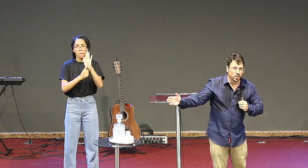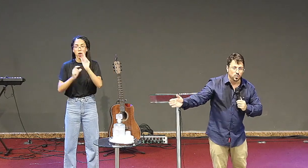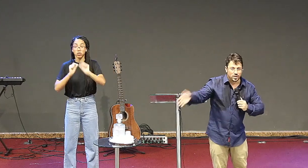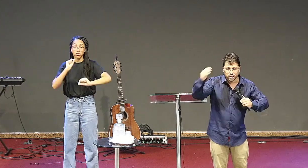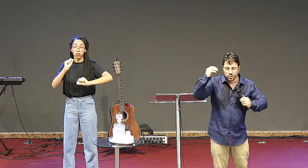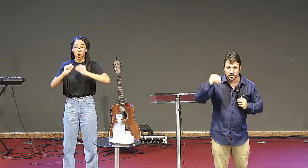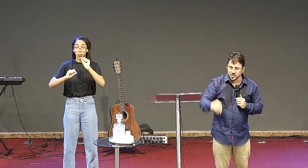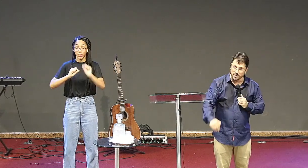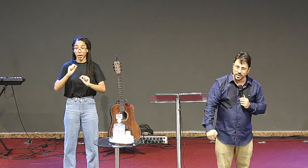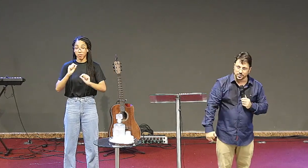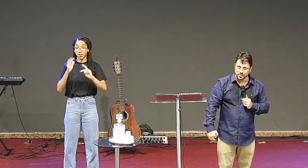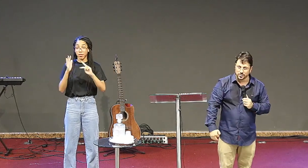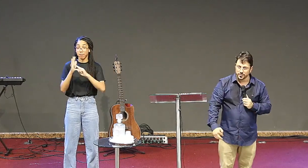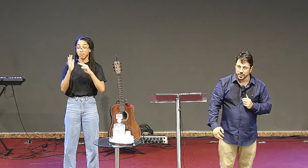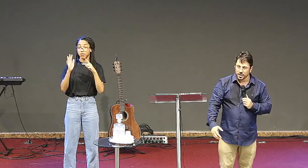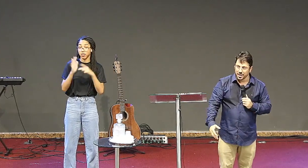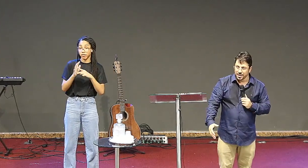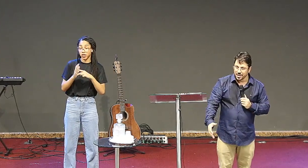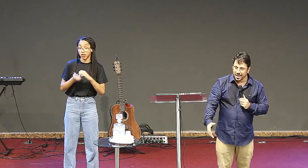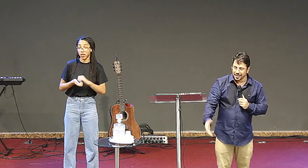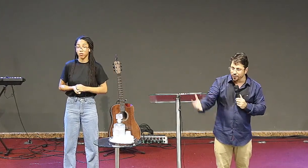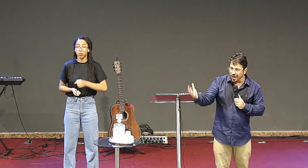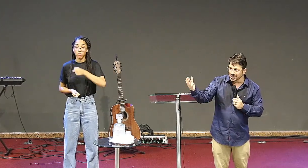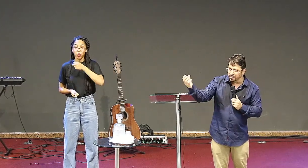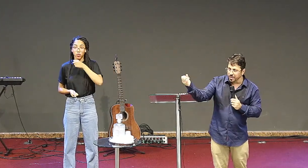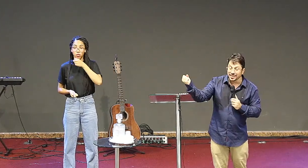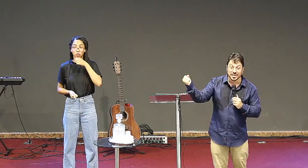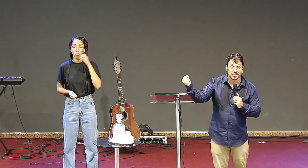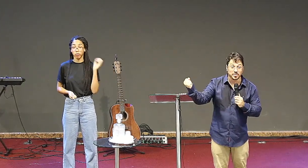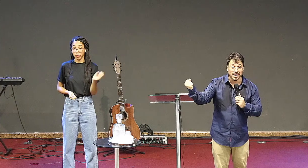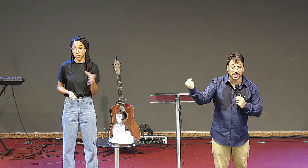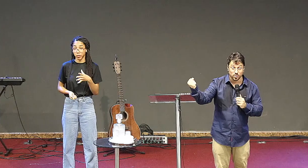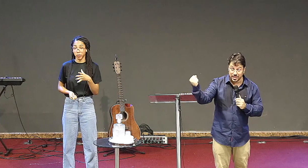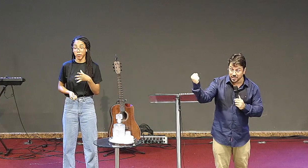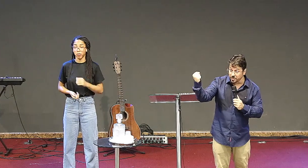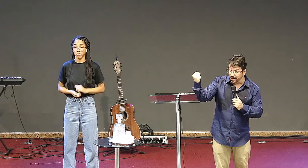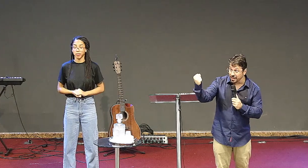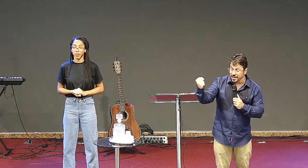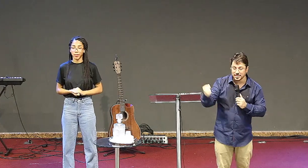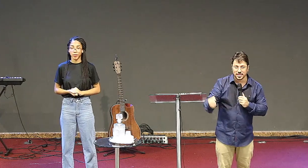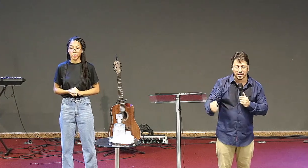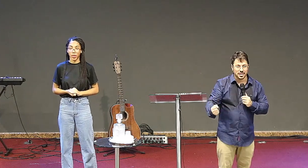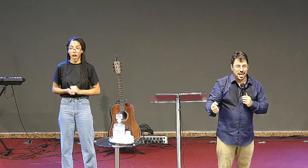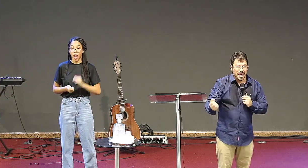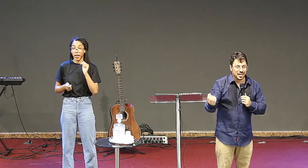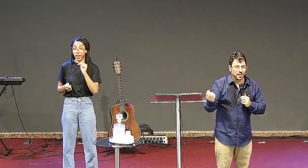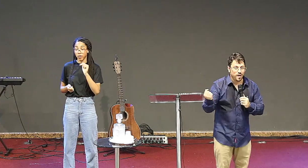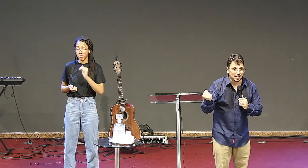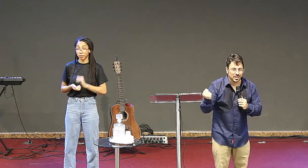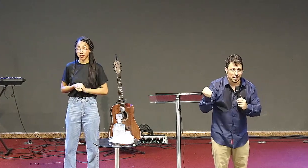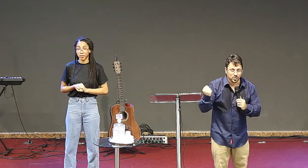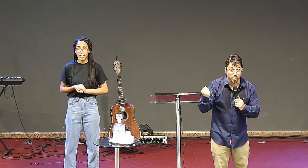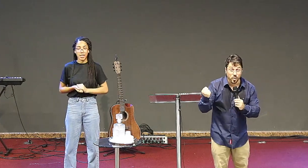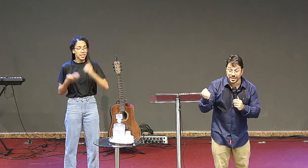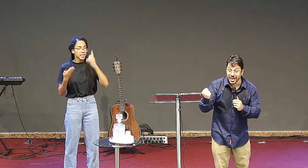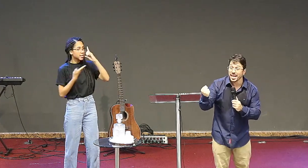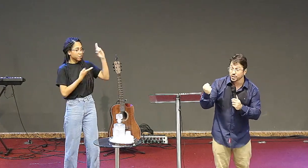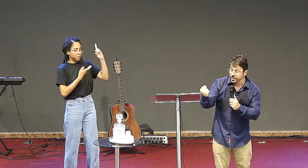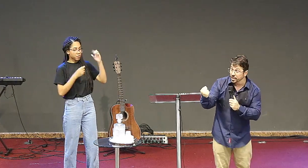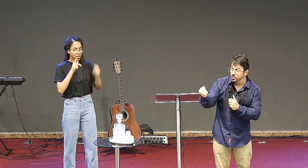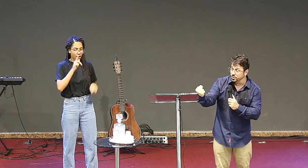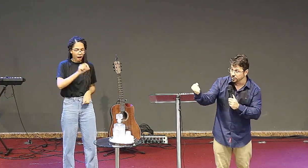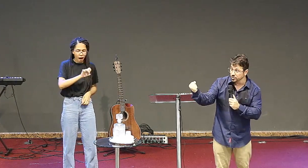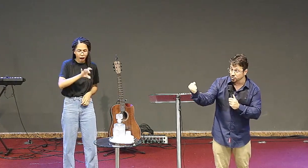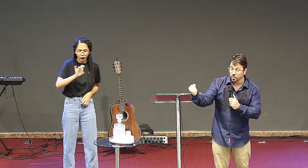o Antigo Testamento. Ela fala de pertencimento, eles me pertencem. ela fala do poder